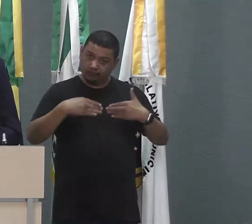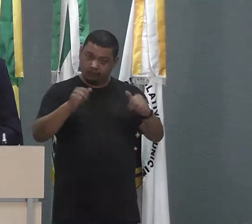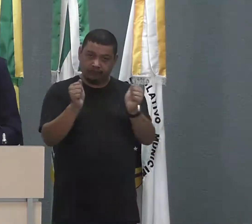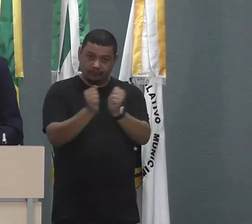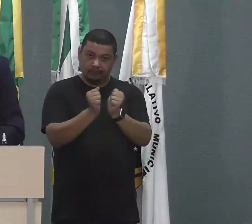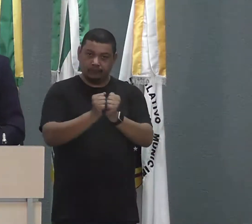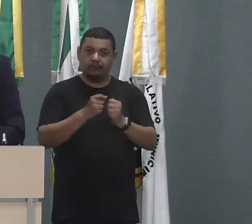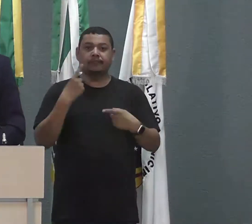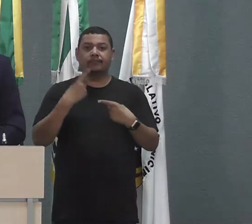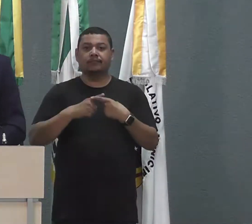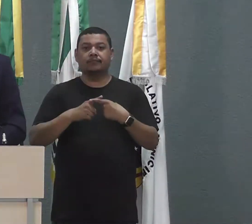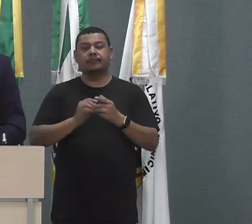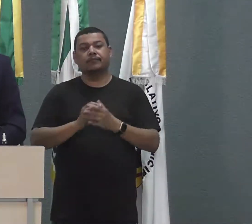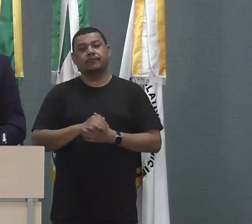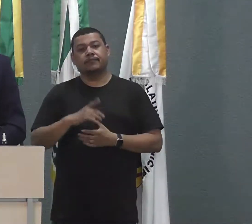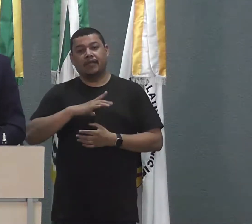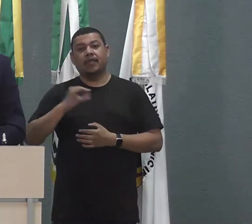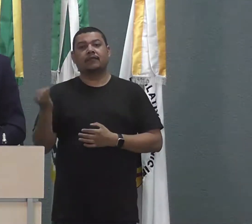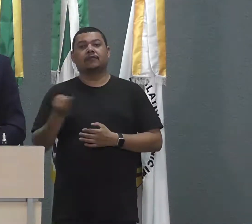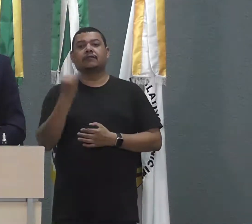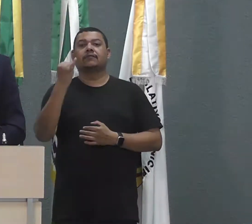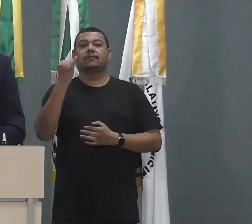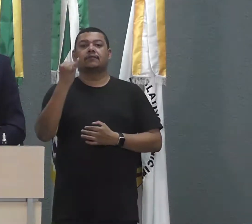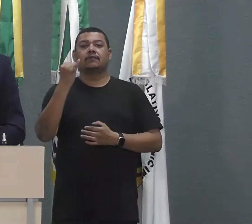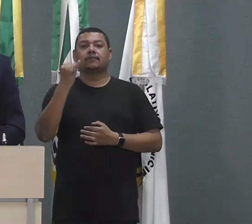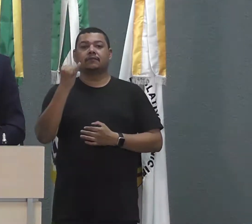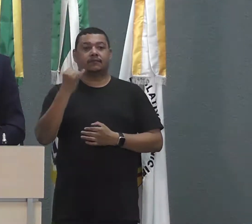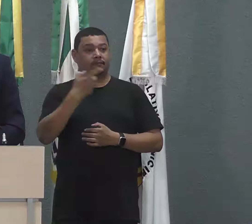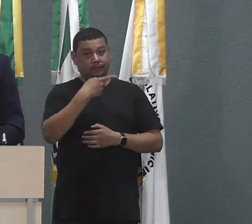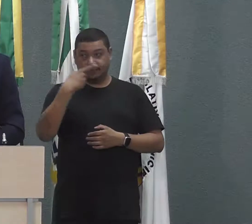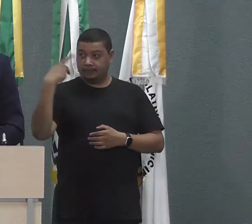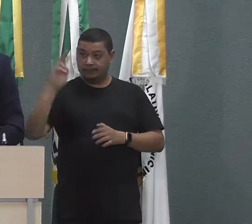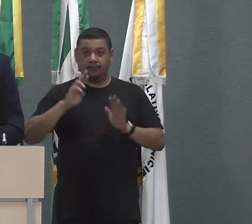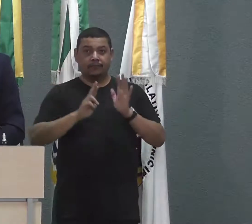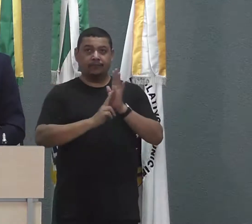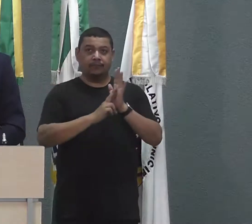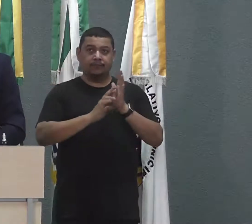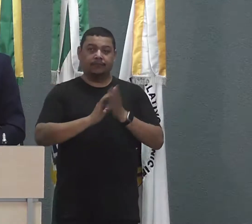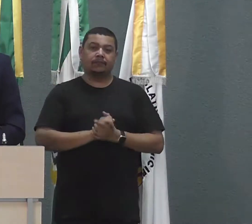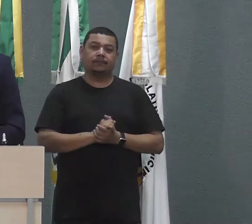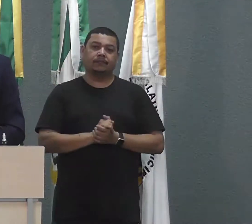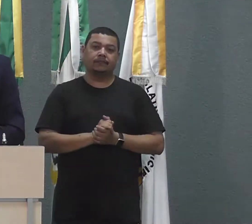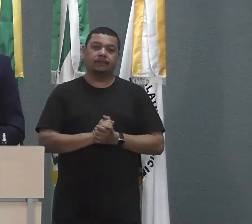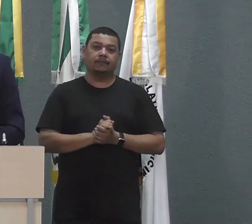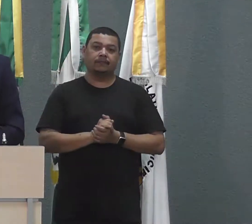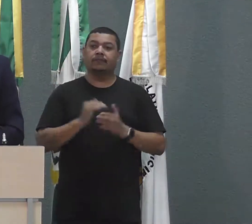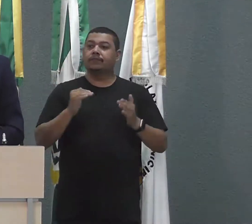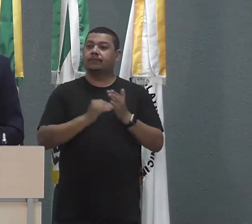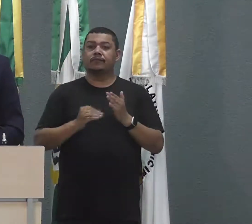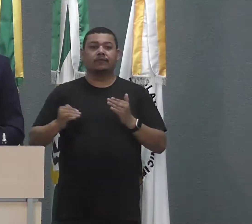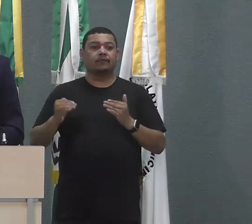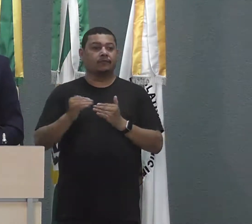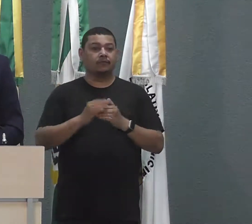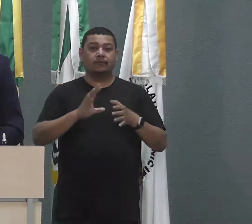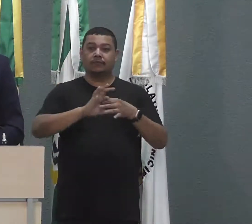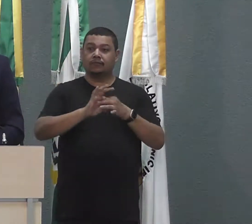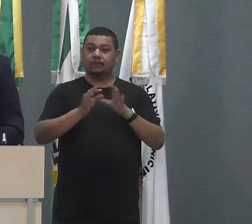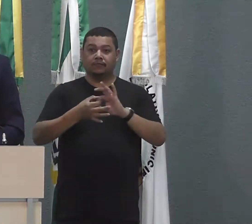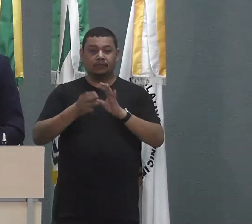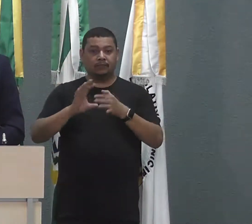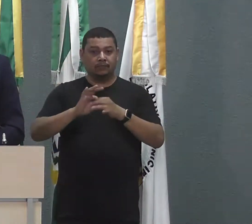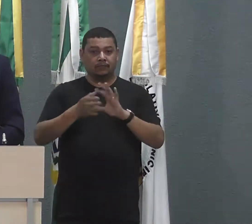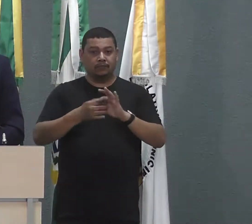que ele, ele é de grande valia para aquele distrito. Em todo, em todo o contexto, falei de várias